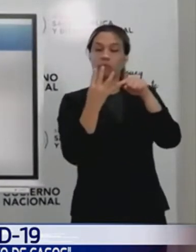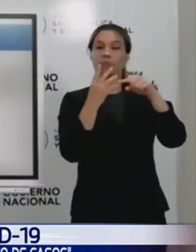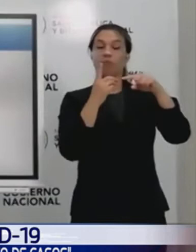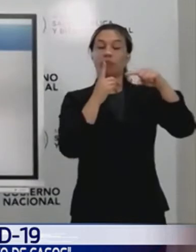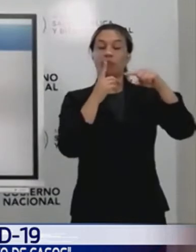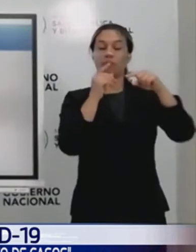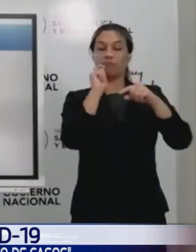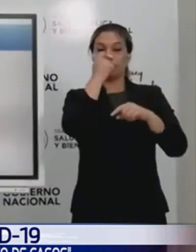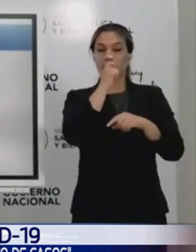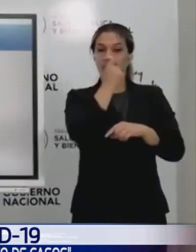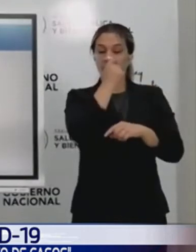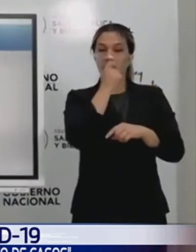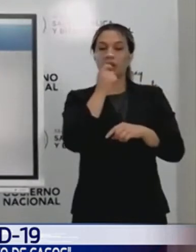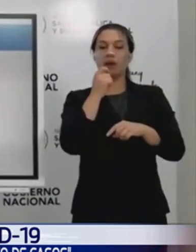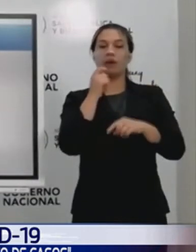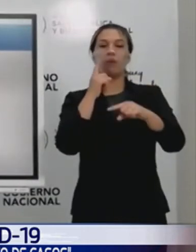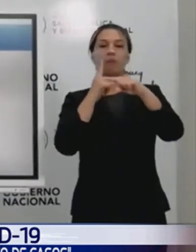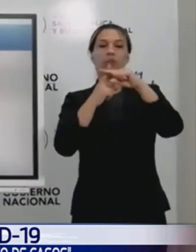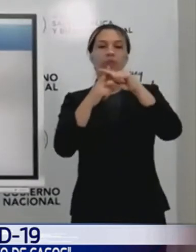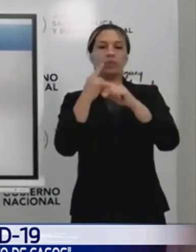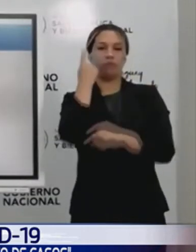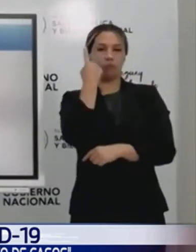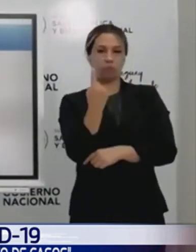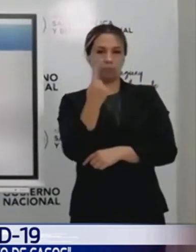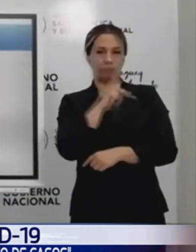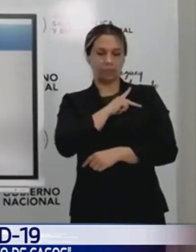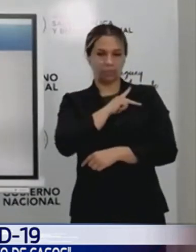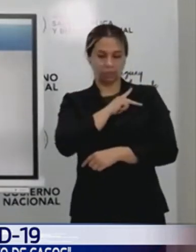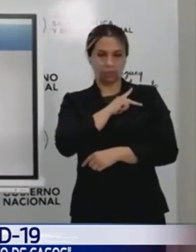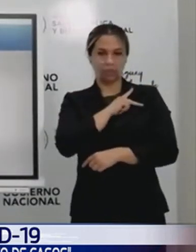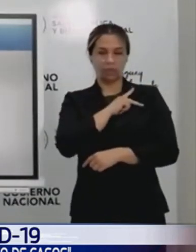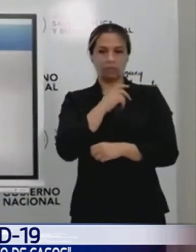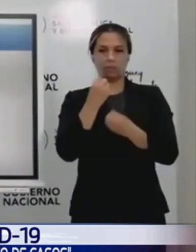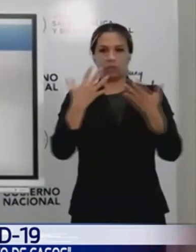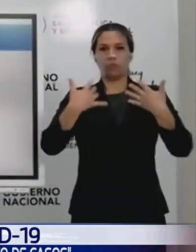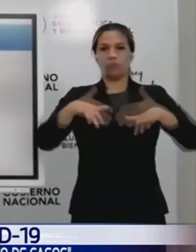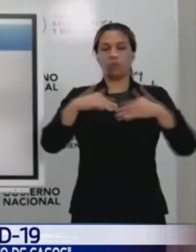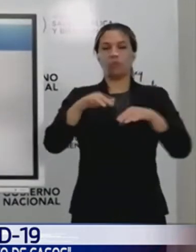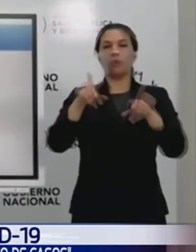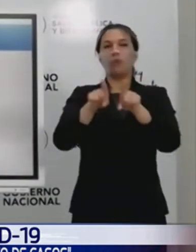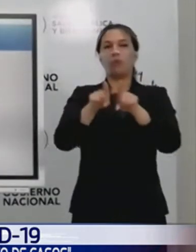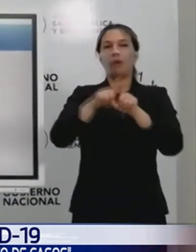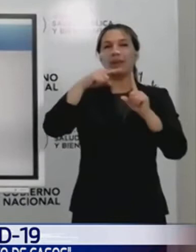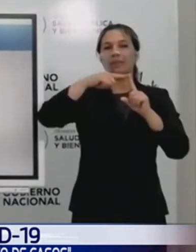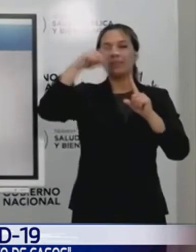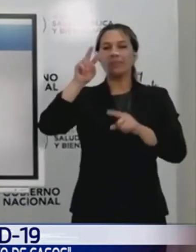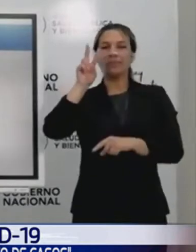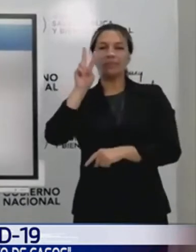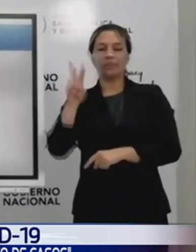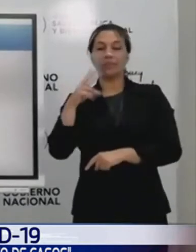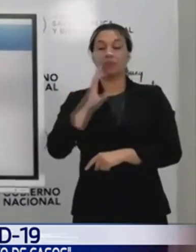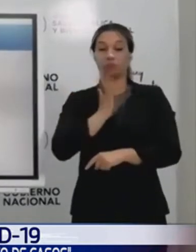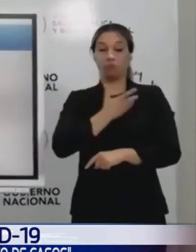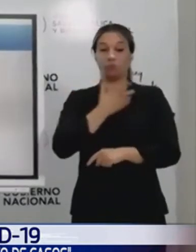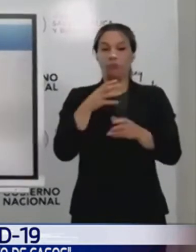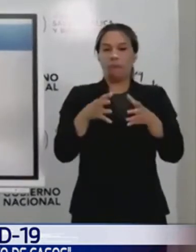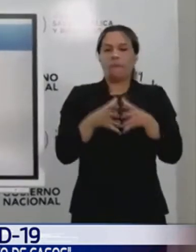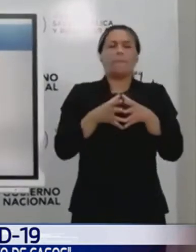Pero fíjense algo muy interesante. Si miramos, la positividad está muy parecida. Por más de que hagamos más test,